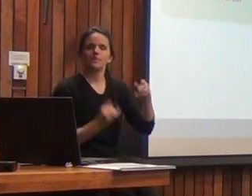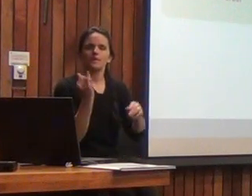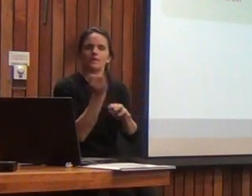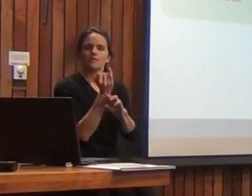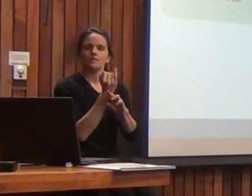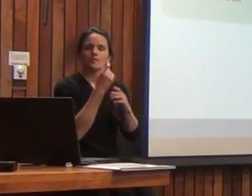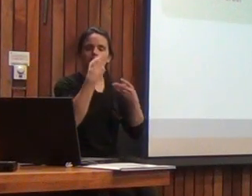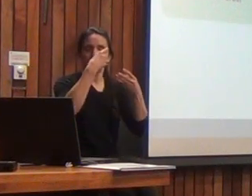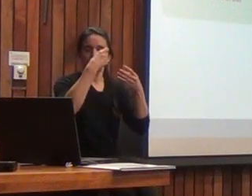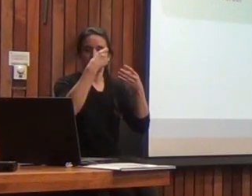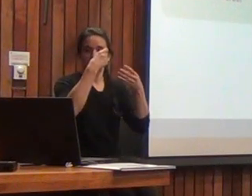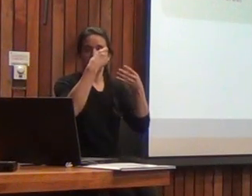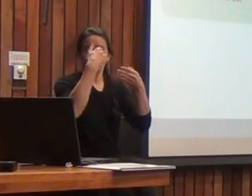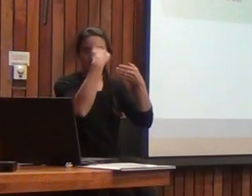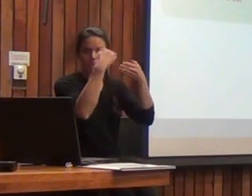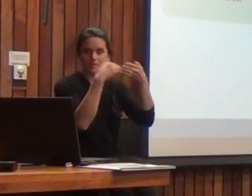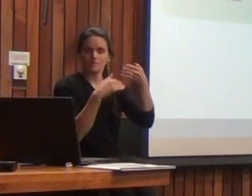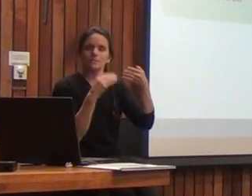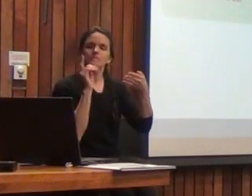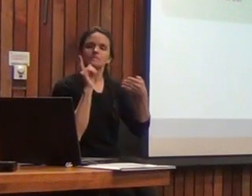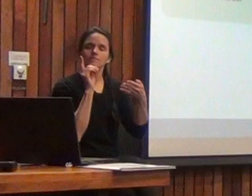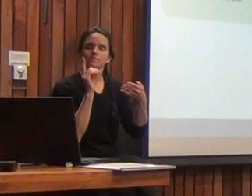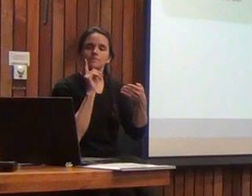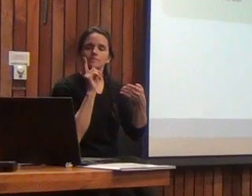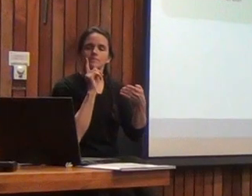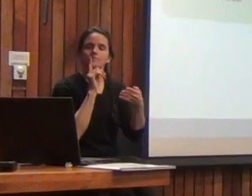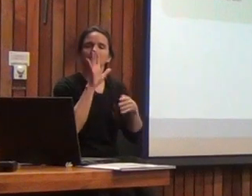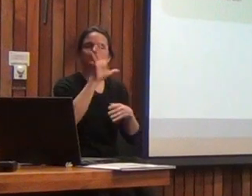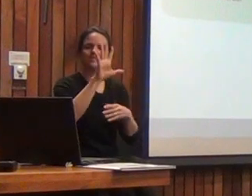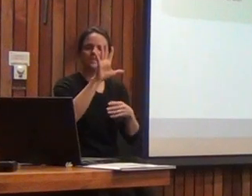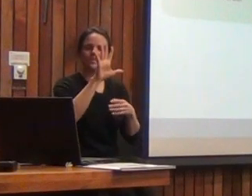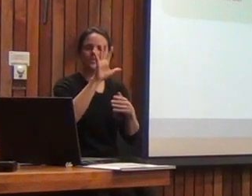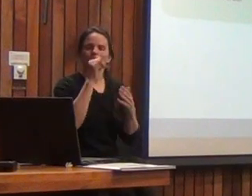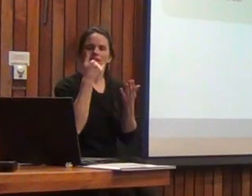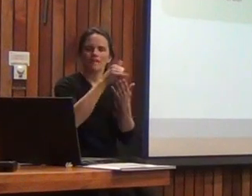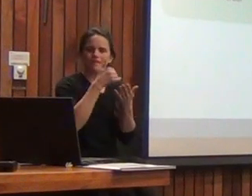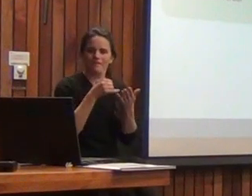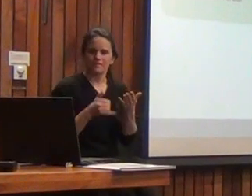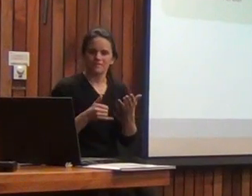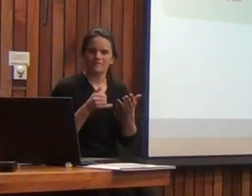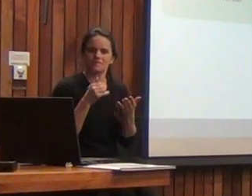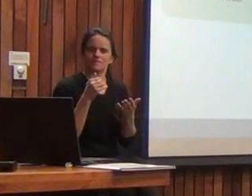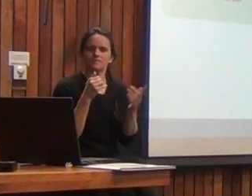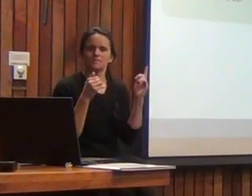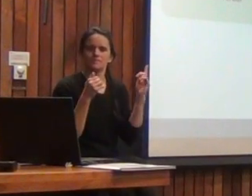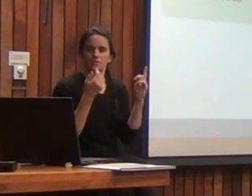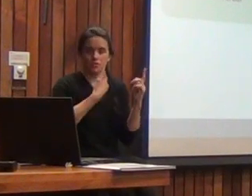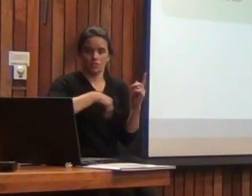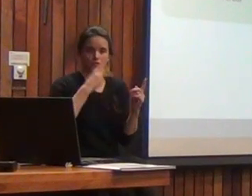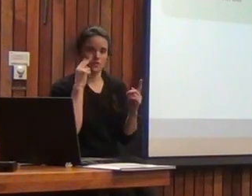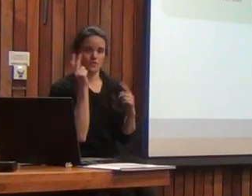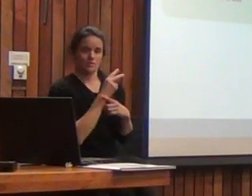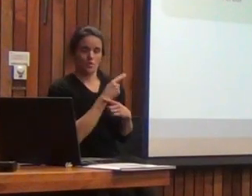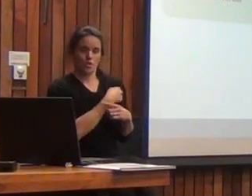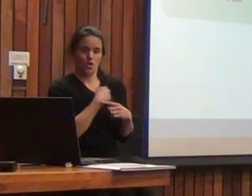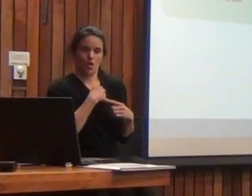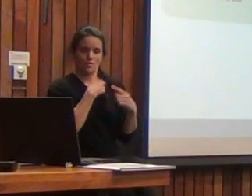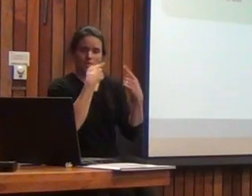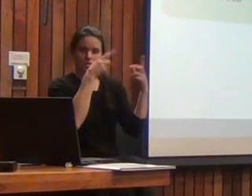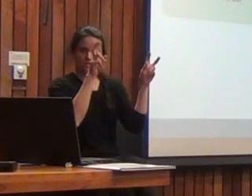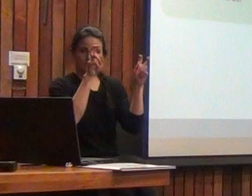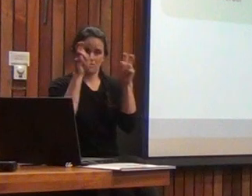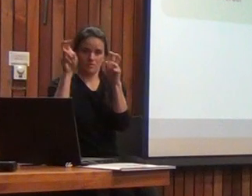principales, incluye cinco nuevos índices, que si ya vemos los nombres, nos vamos a dar cuenta que son